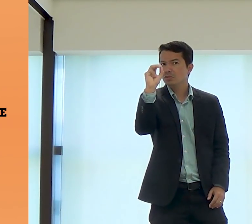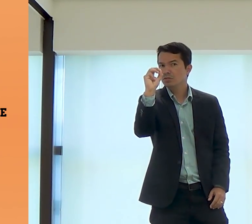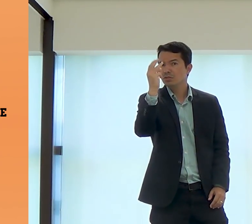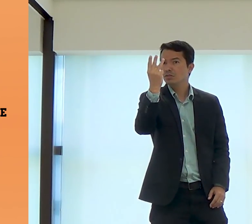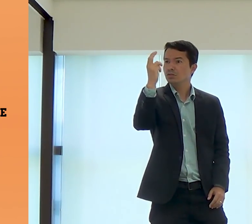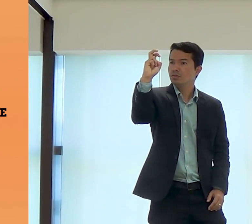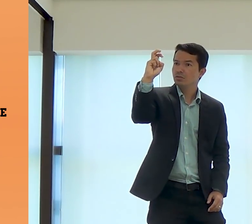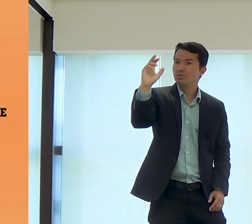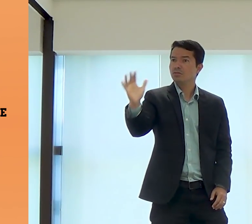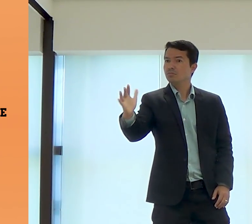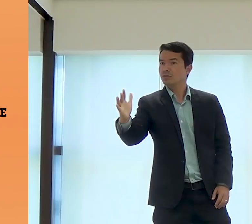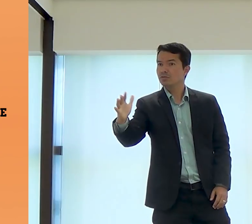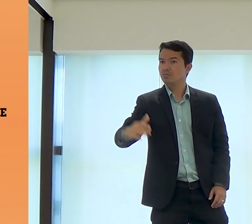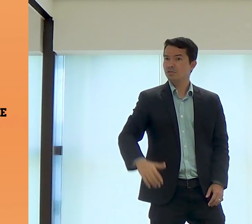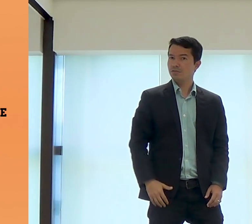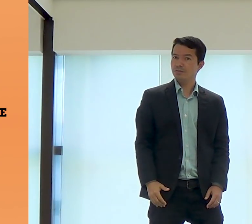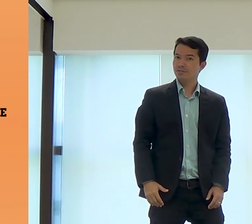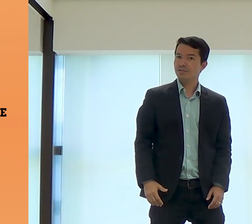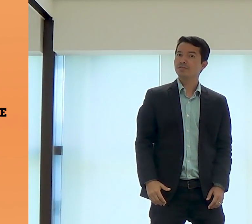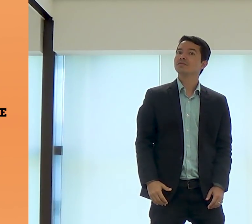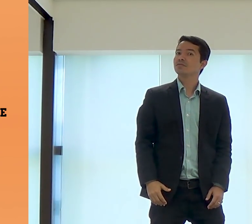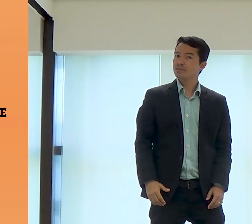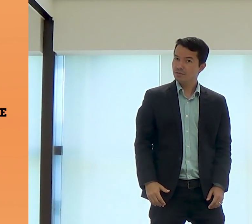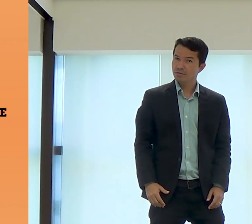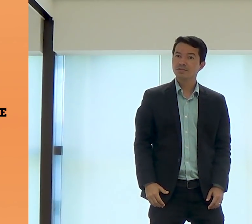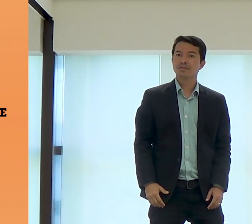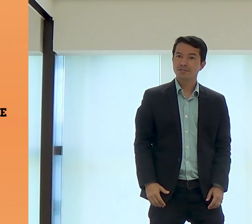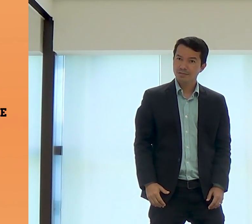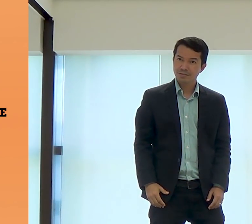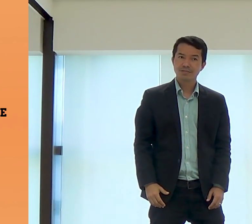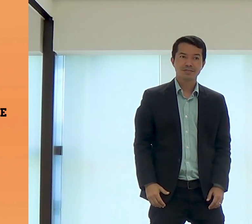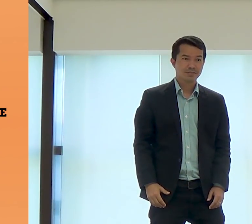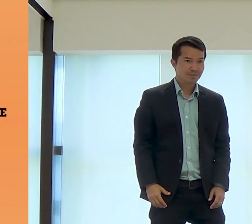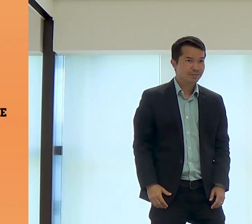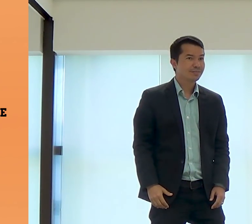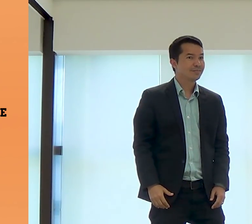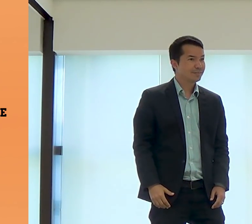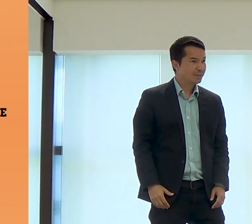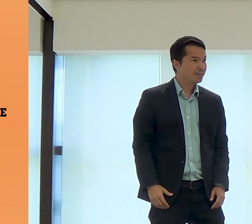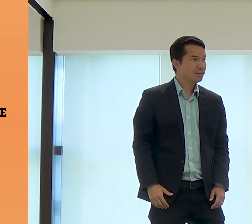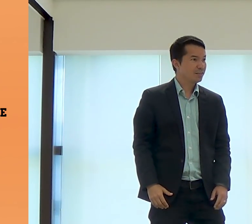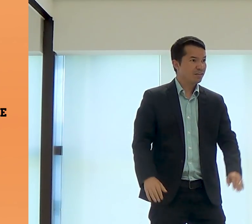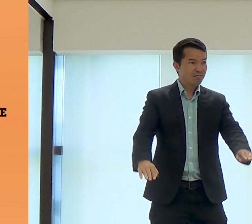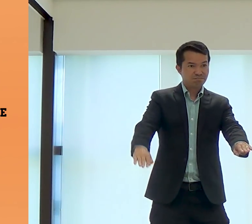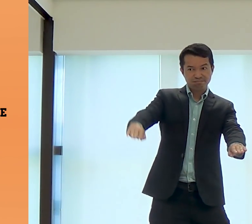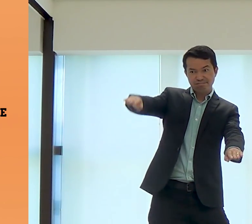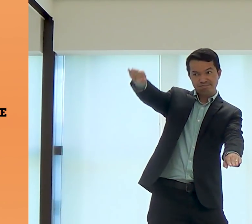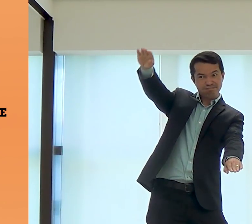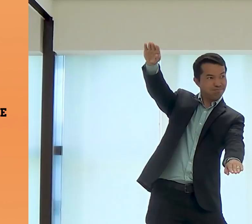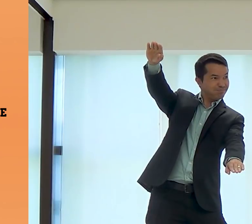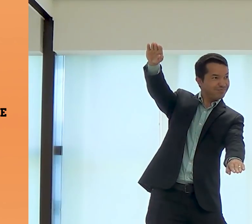E José tinha, mais ou menos, uns 35 anos. Tinha uma idade muito diferente entre os dois.